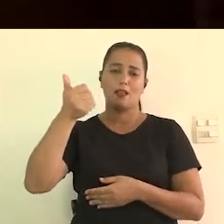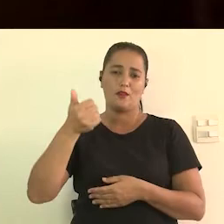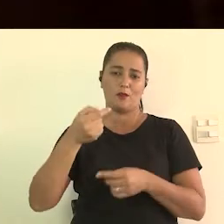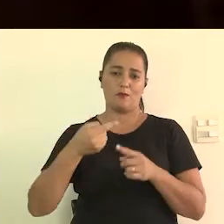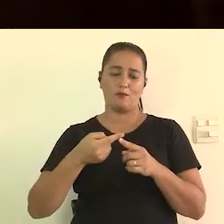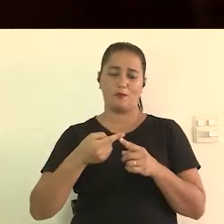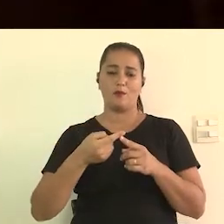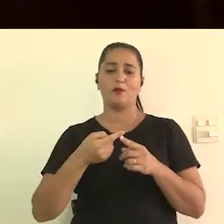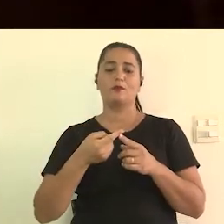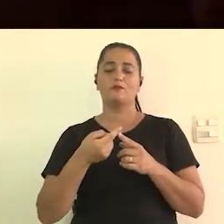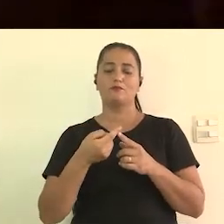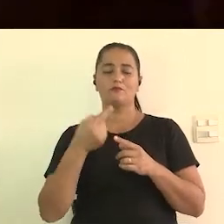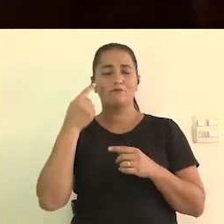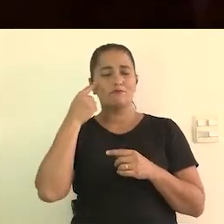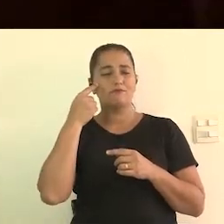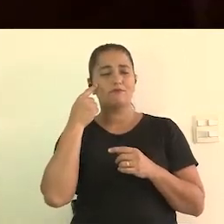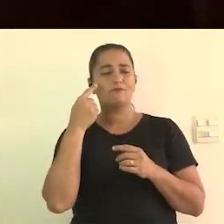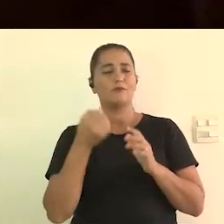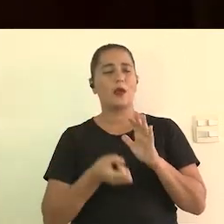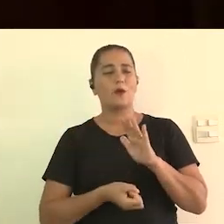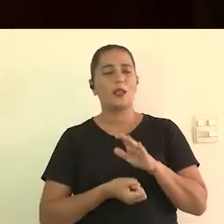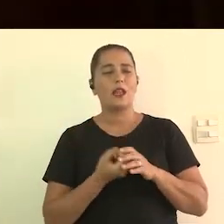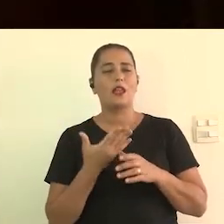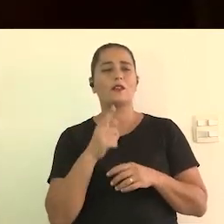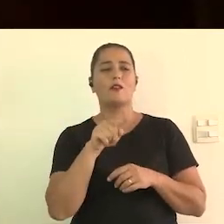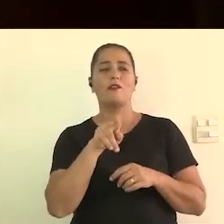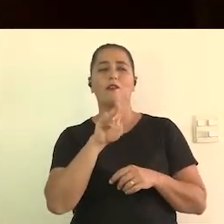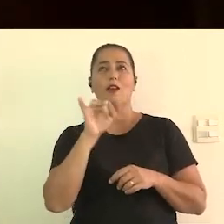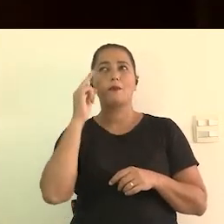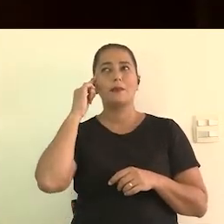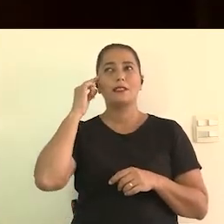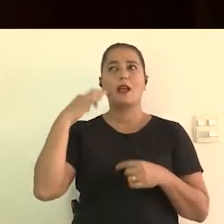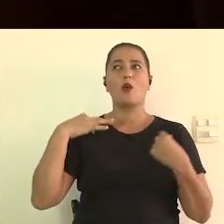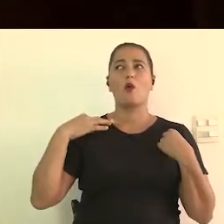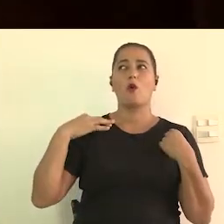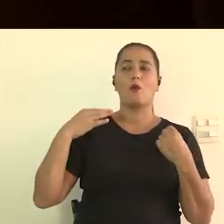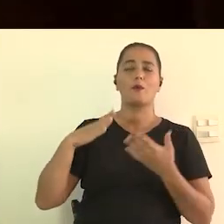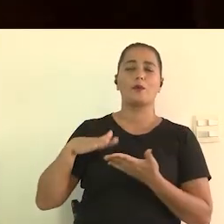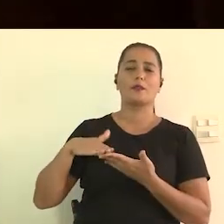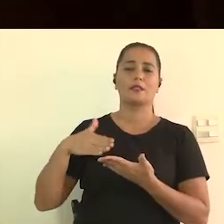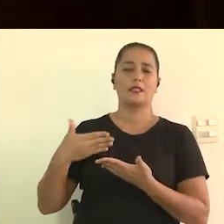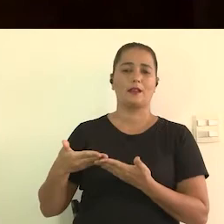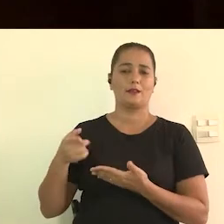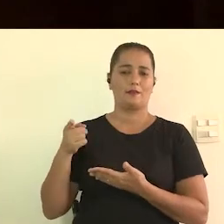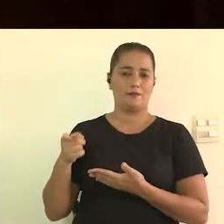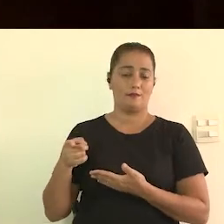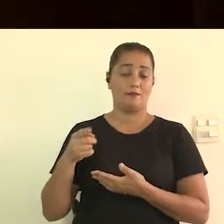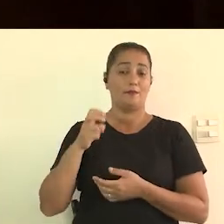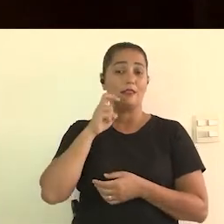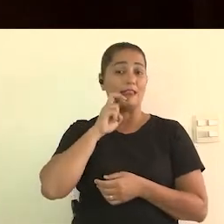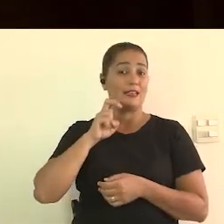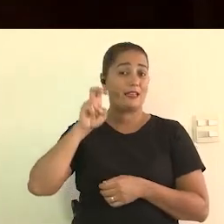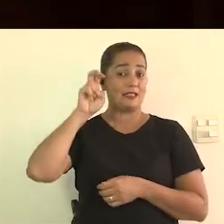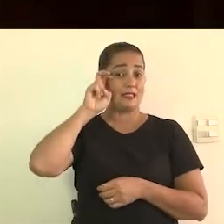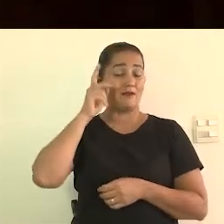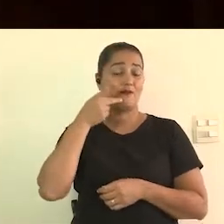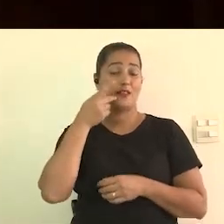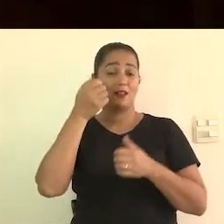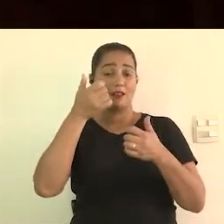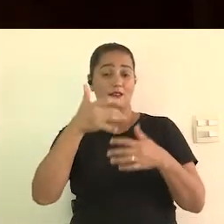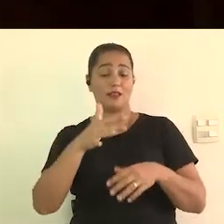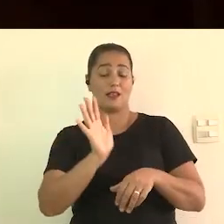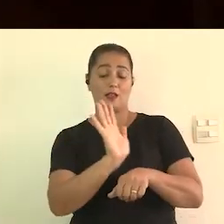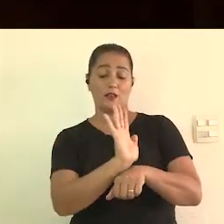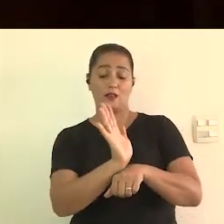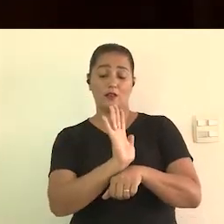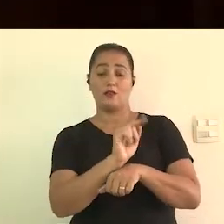o figurinista vai até pensar em roupas para o intérprete porque é isso como o Alessandro falou muitas vezes no